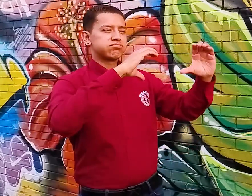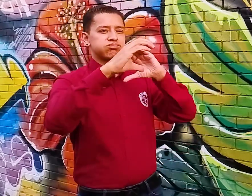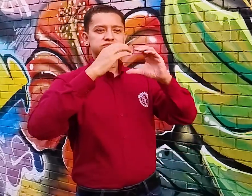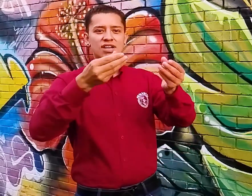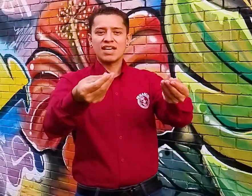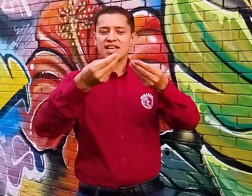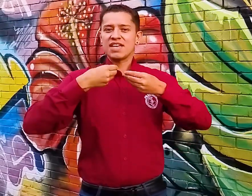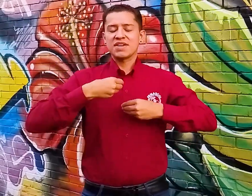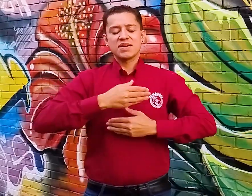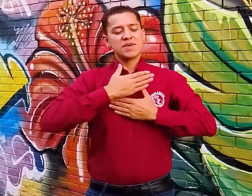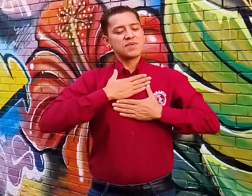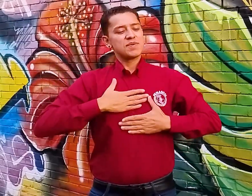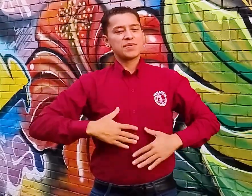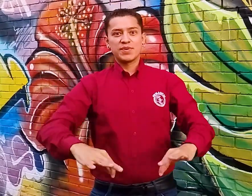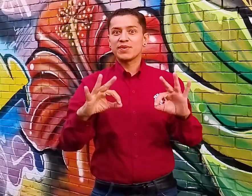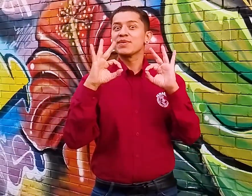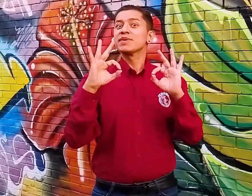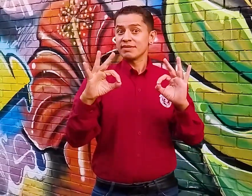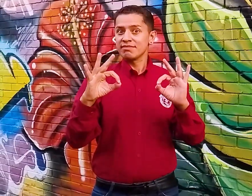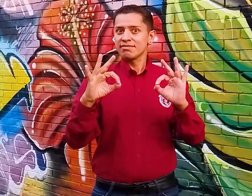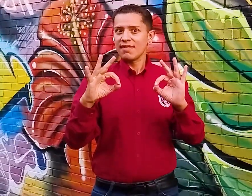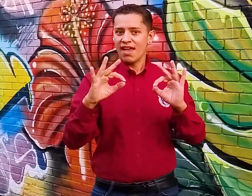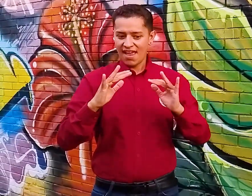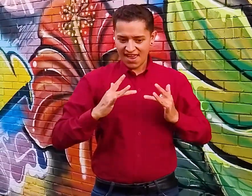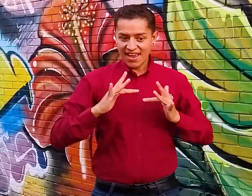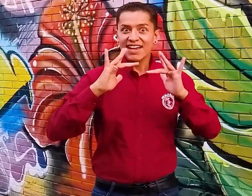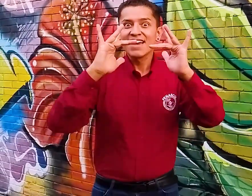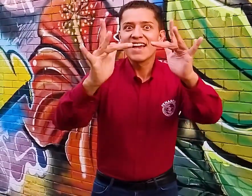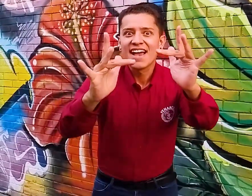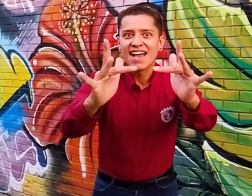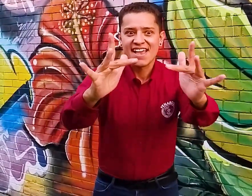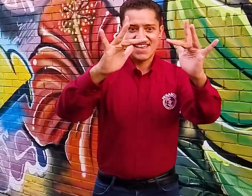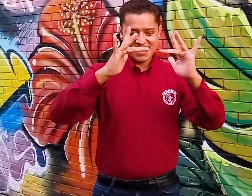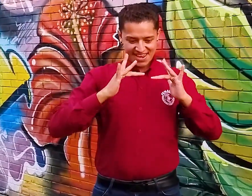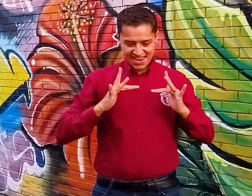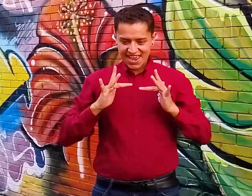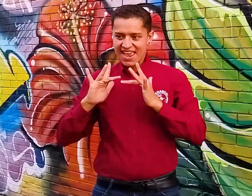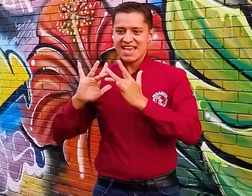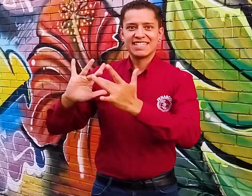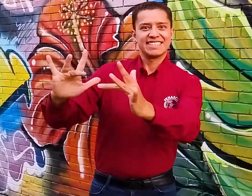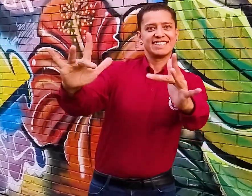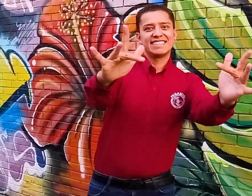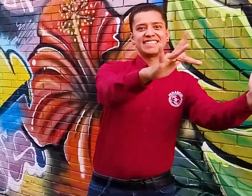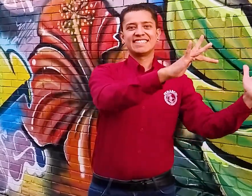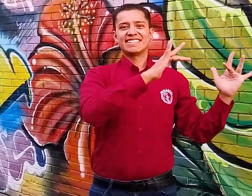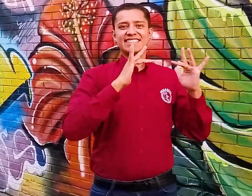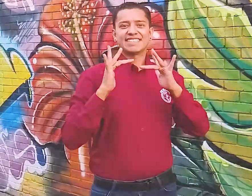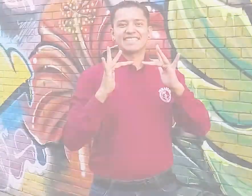eliminando barreras y ejerciendo tu derecho a comunicarte efectivamente. Centro de Relevo, para ti, para mí, para todos.